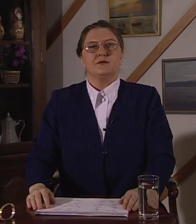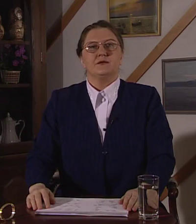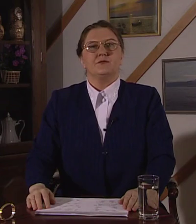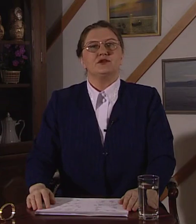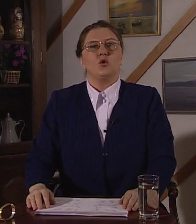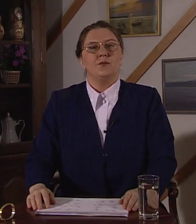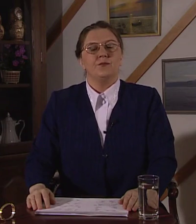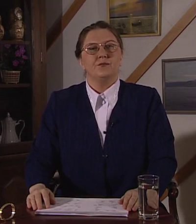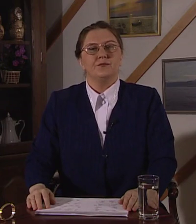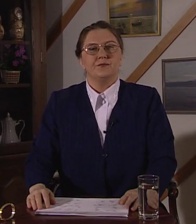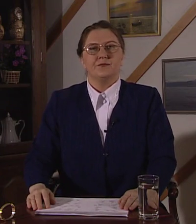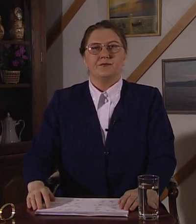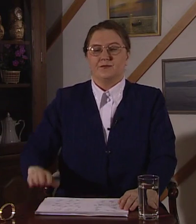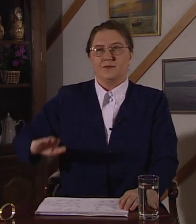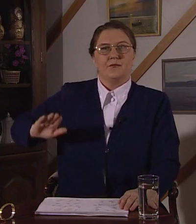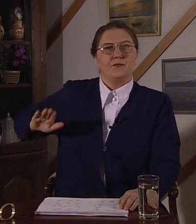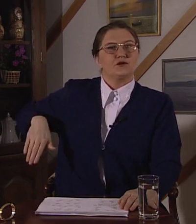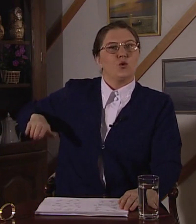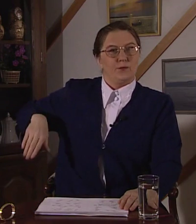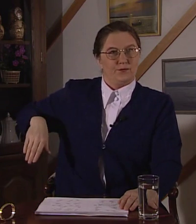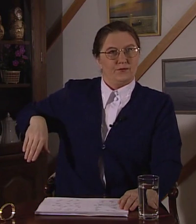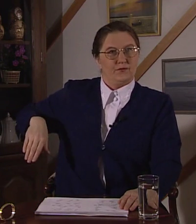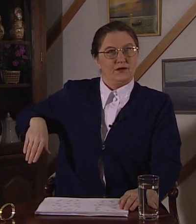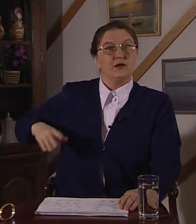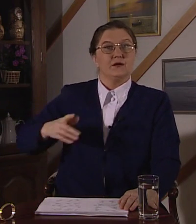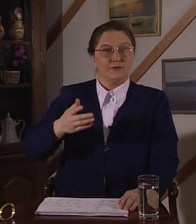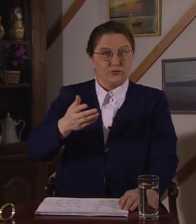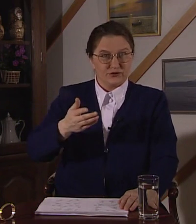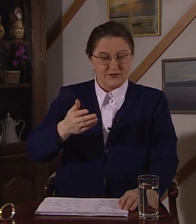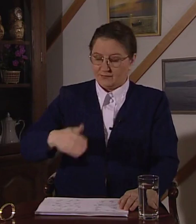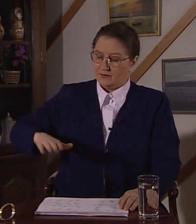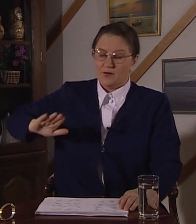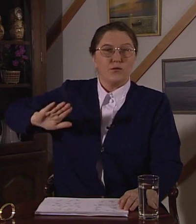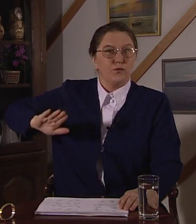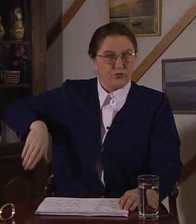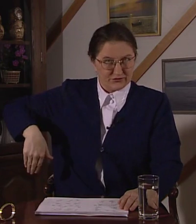Потом. Потом. После. После.